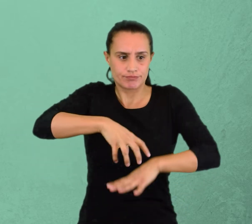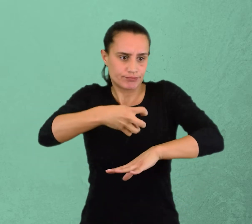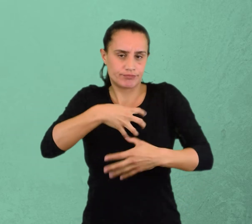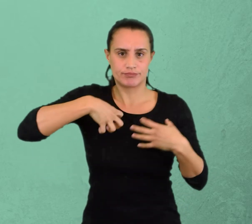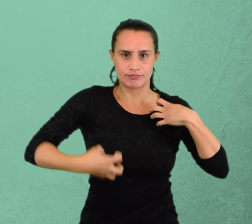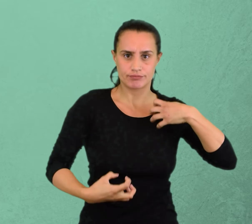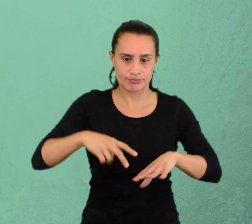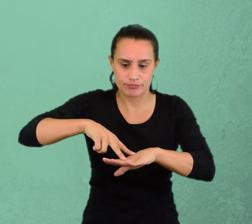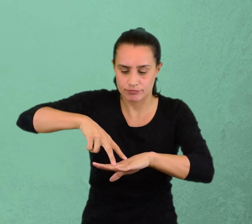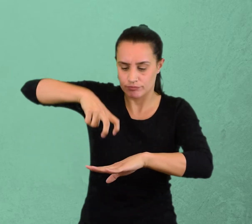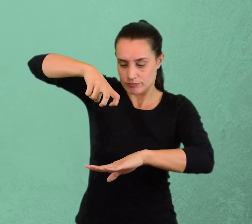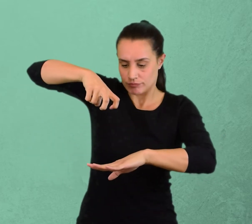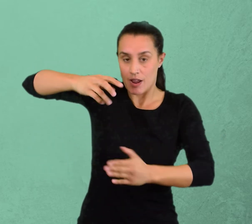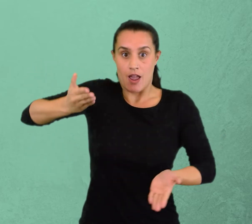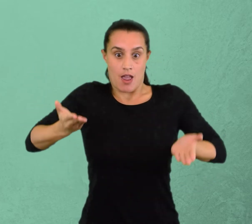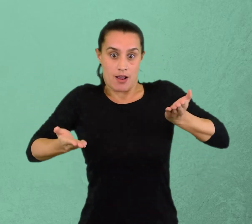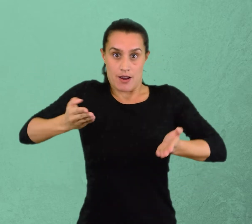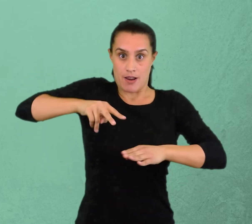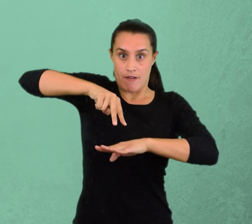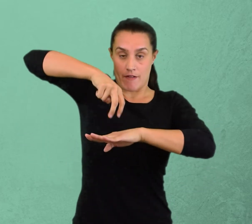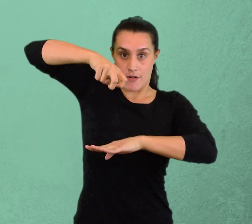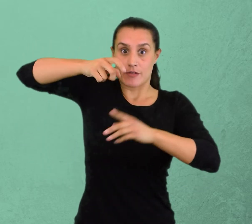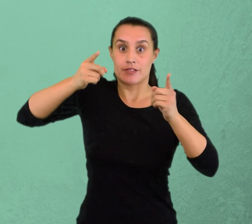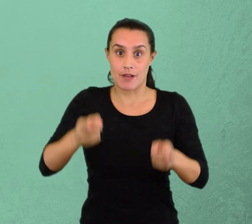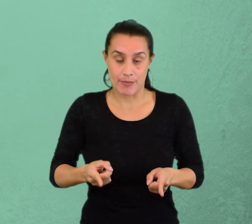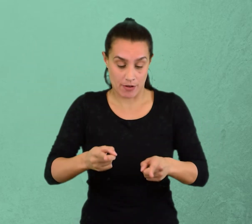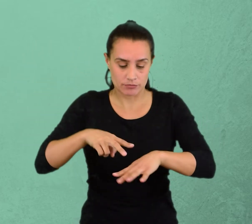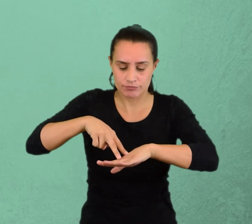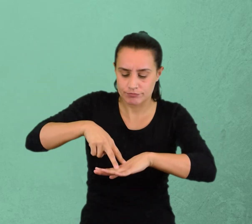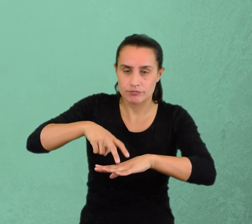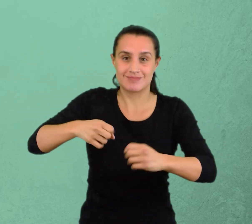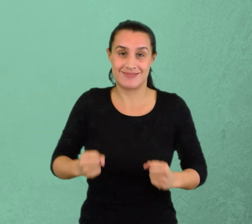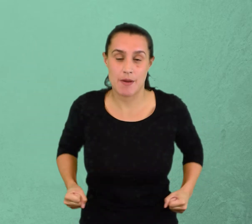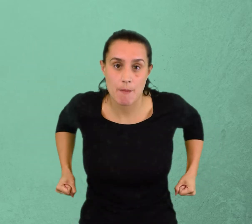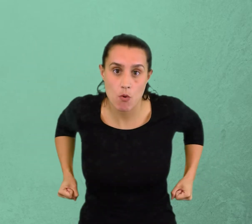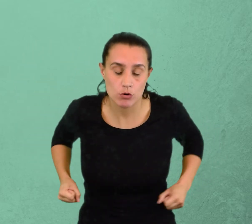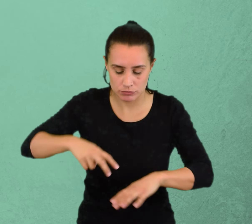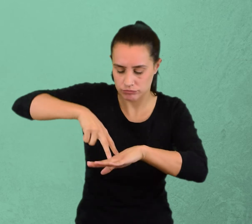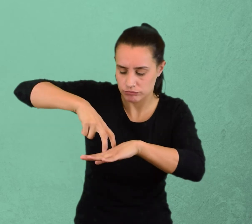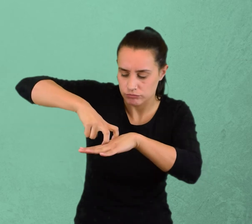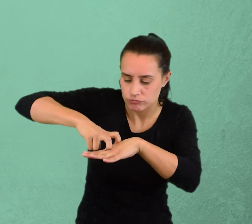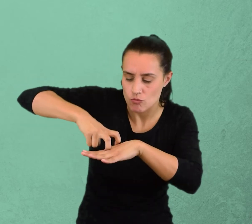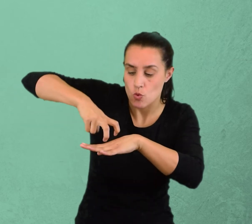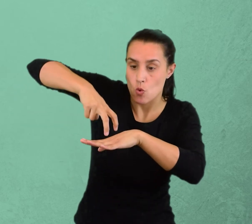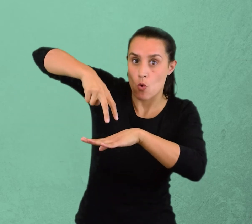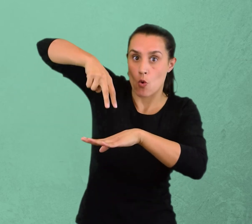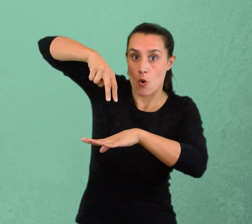en la que el cuerpo se suspende en el aire debido al impulso de una o ambas piernas